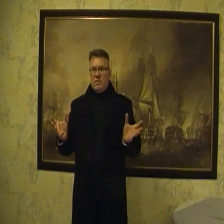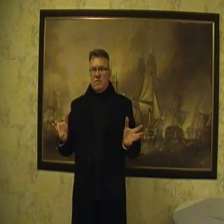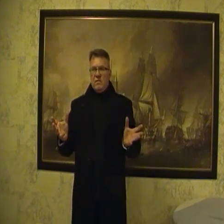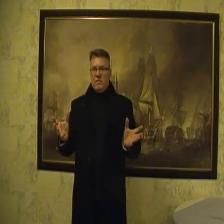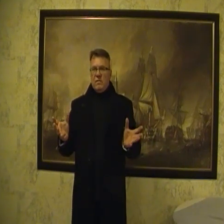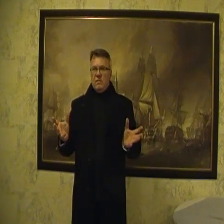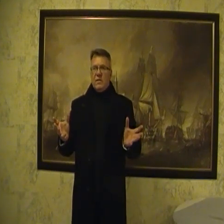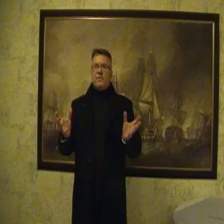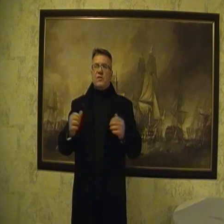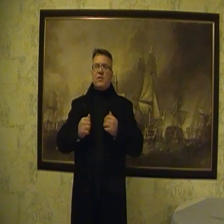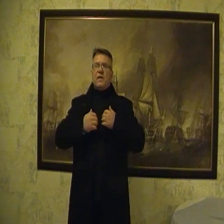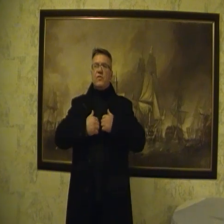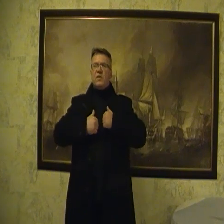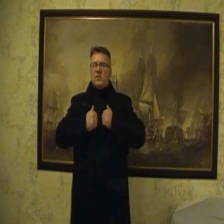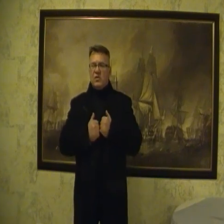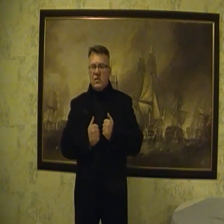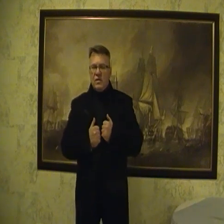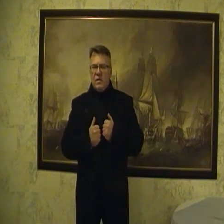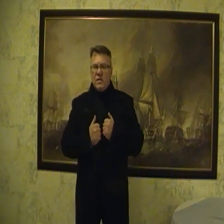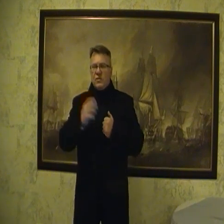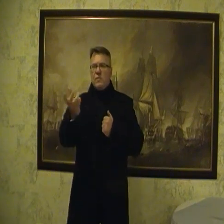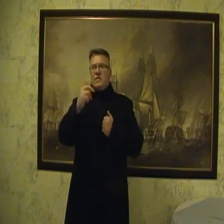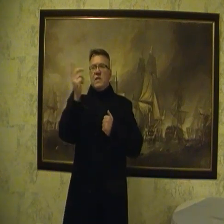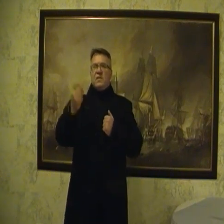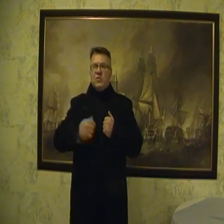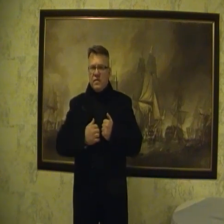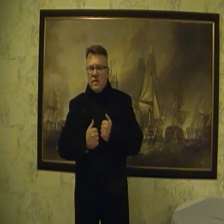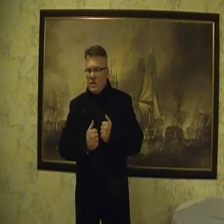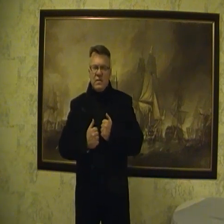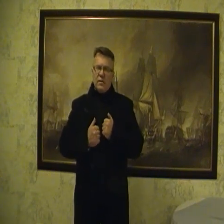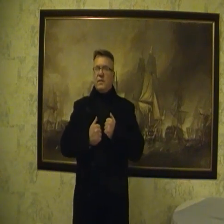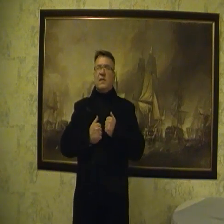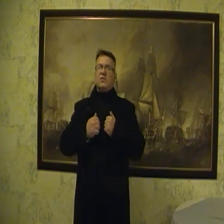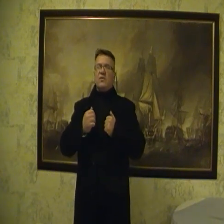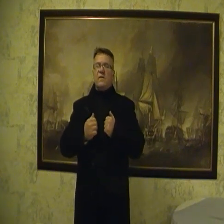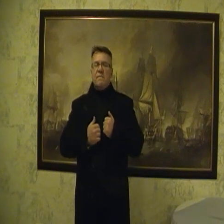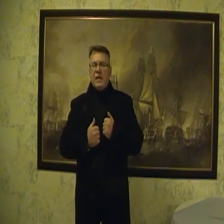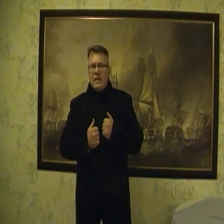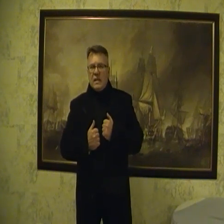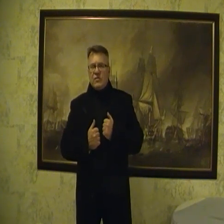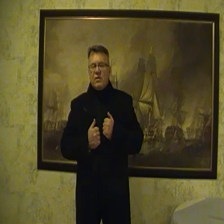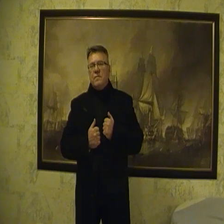bardzo ważnych faktów historycznych. Dlaczego powstanie styczniowe, stop, nie styczniowe, dlaczego